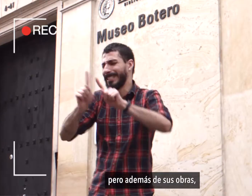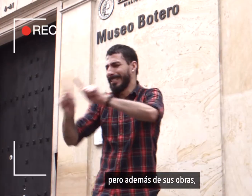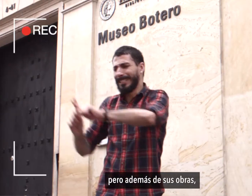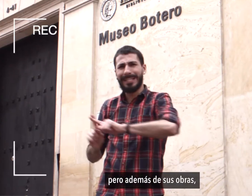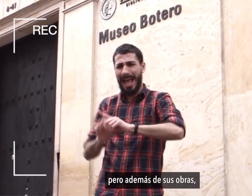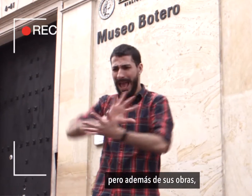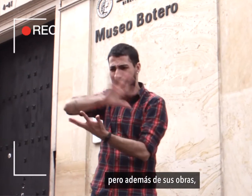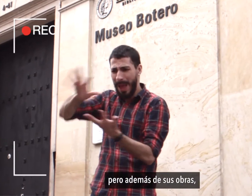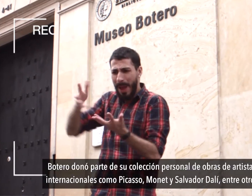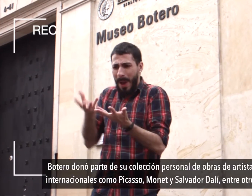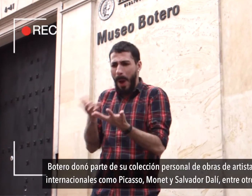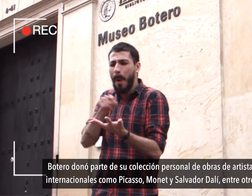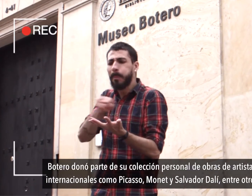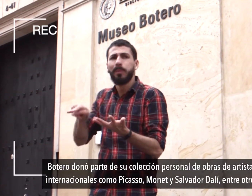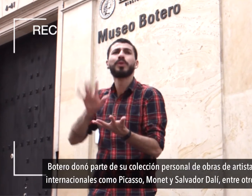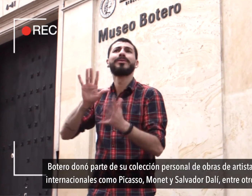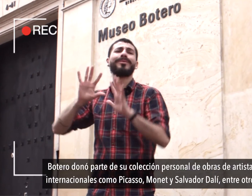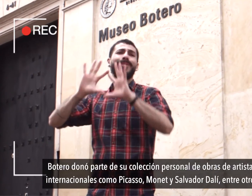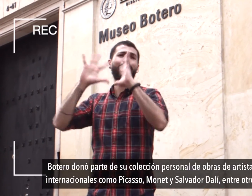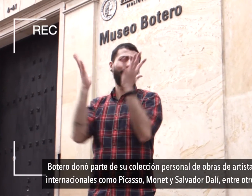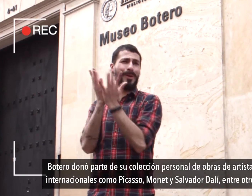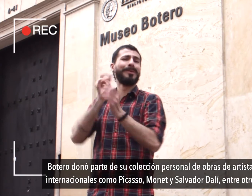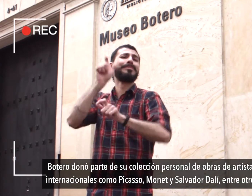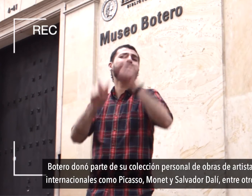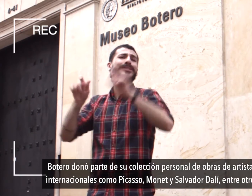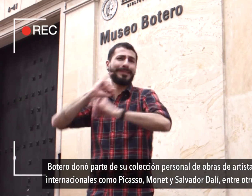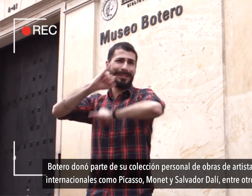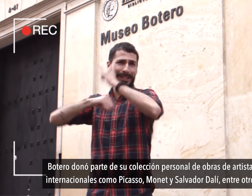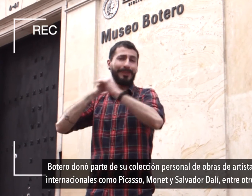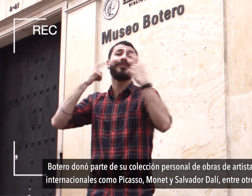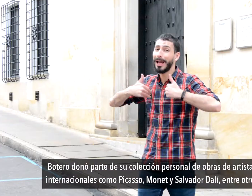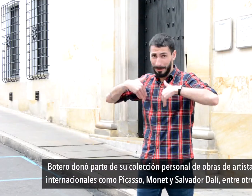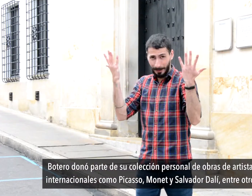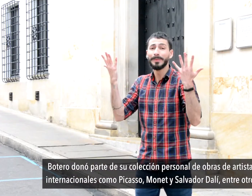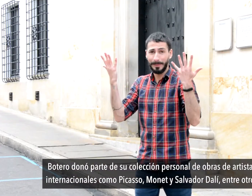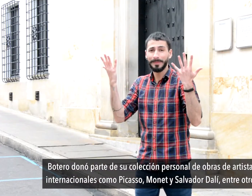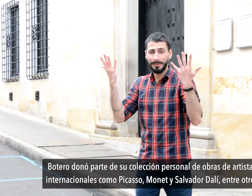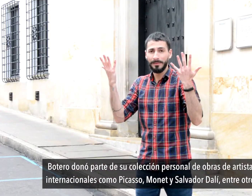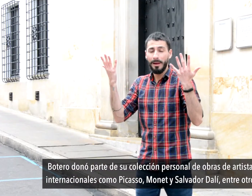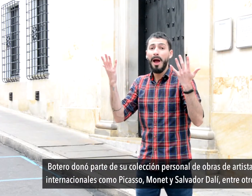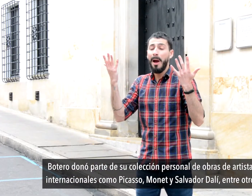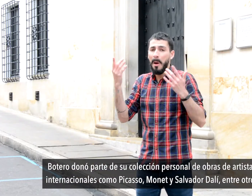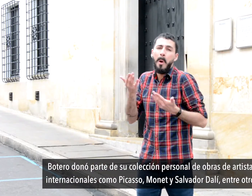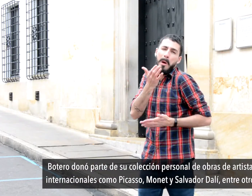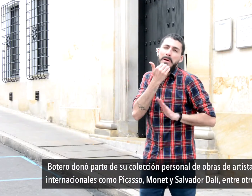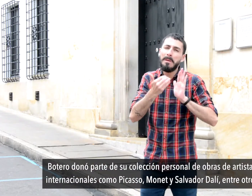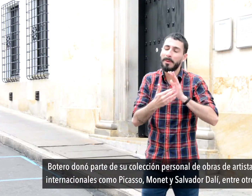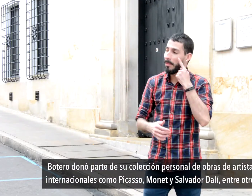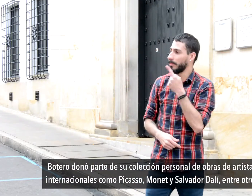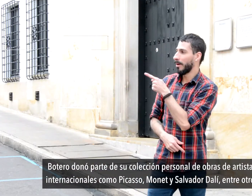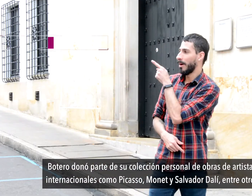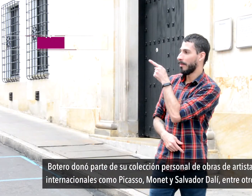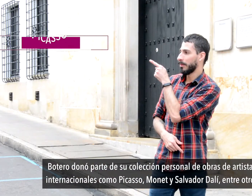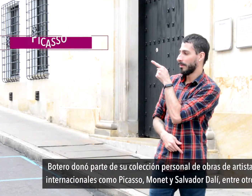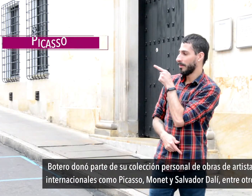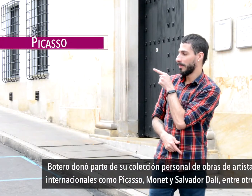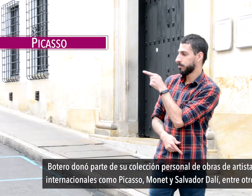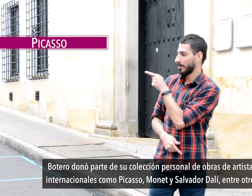además de sus obras, Botero donó parte de su colección personal de obras de artistas internacionales como Picasso, Monet y